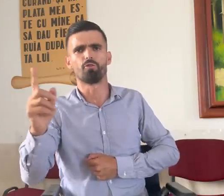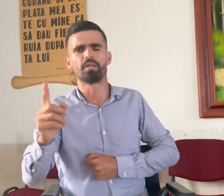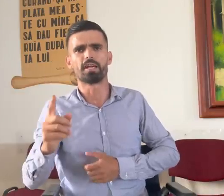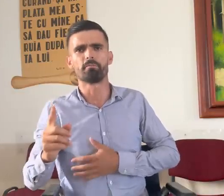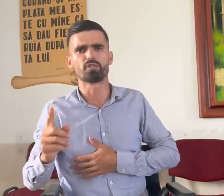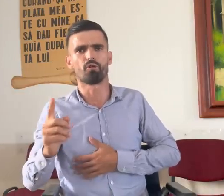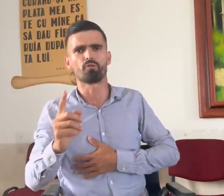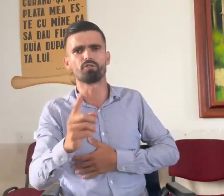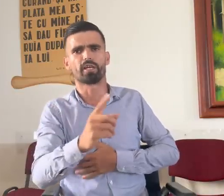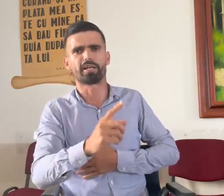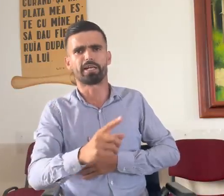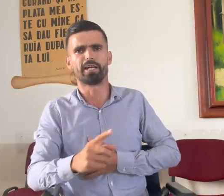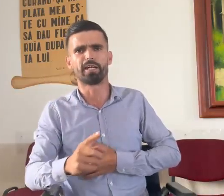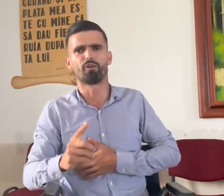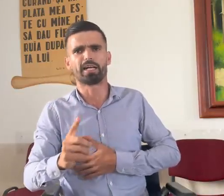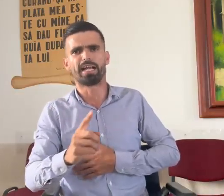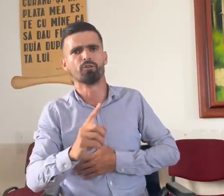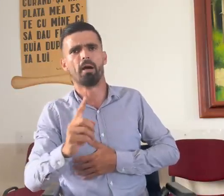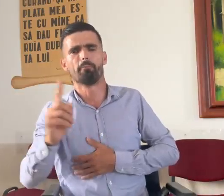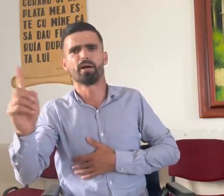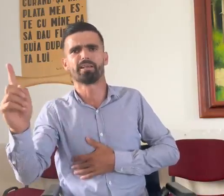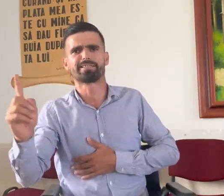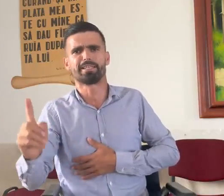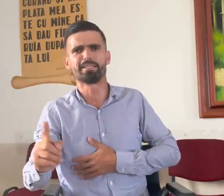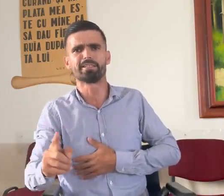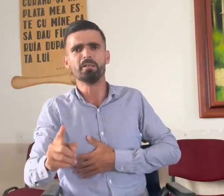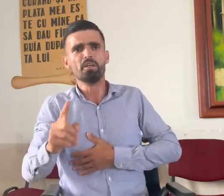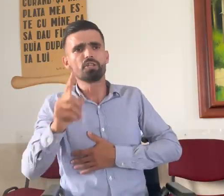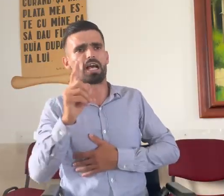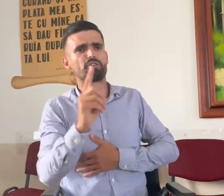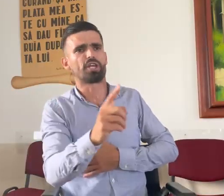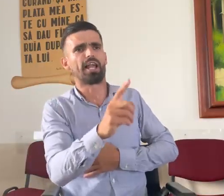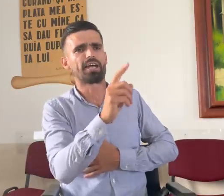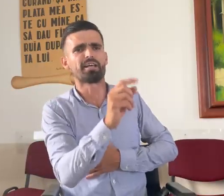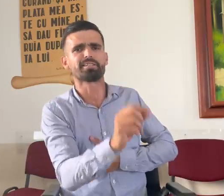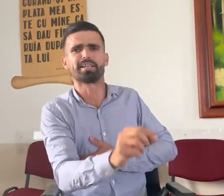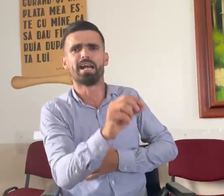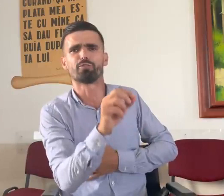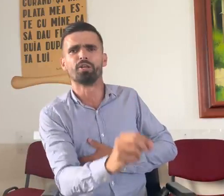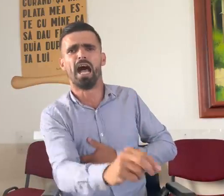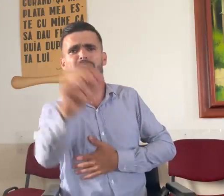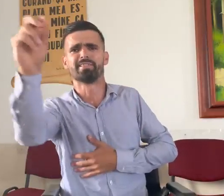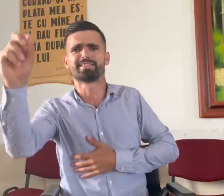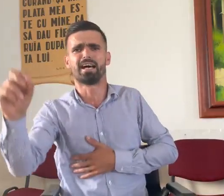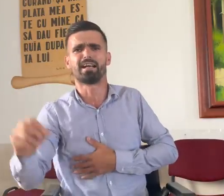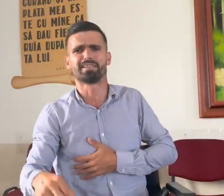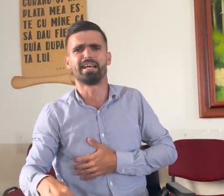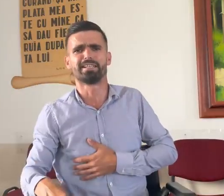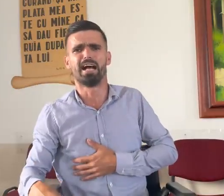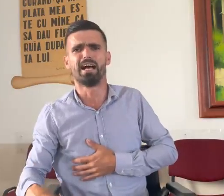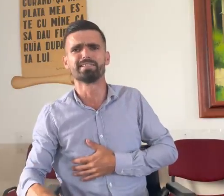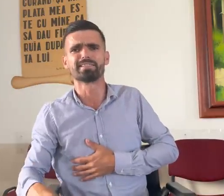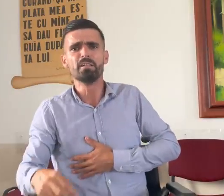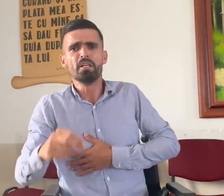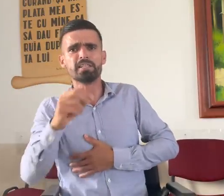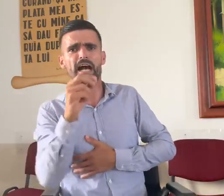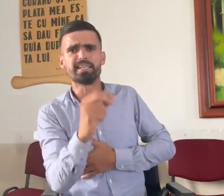cu mine în mijlocul cercărilor care nu m-a părăsit și acela este în adunare în seara zilei de azi, dă-i